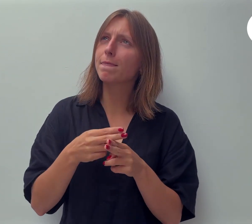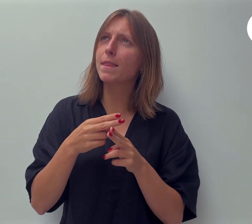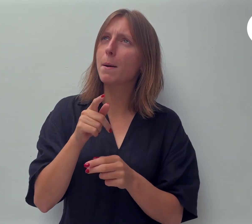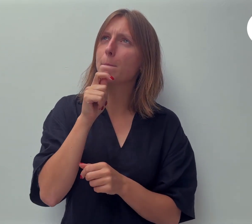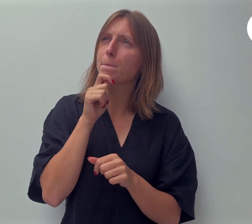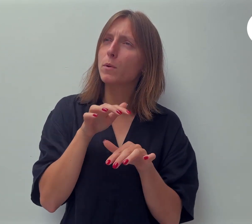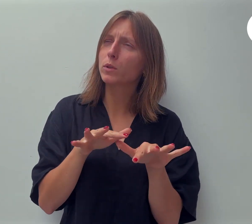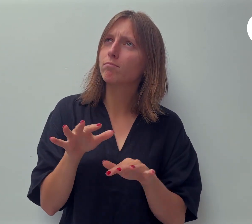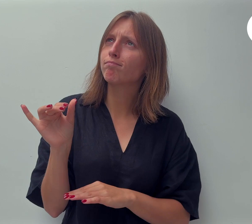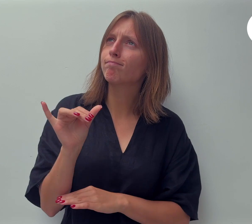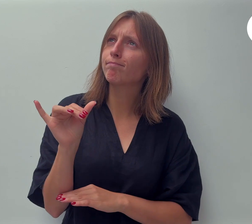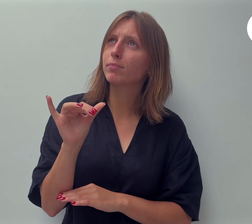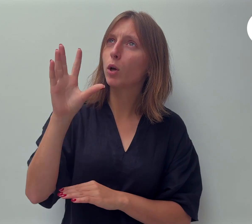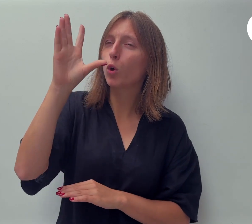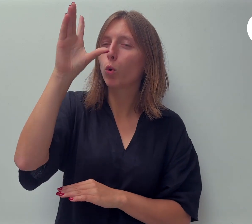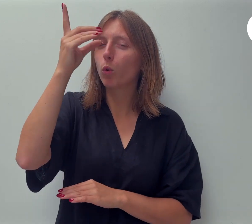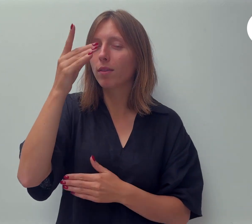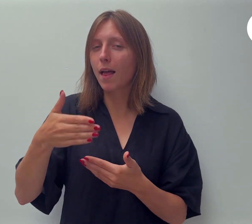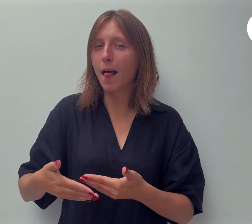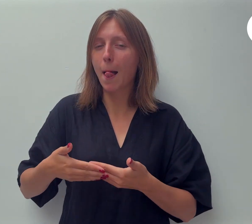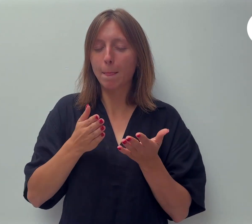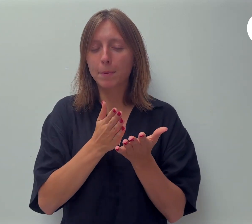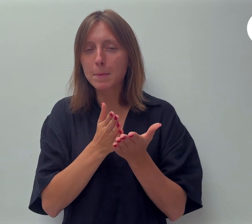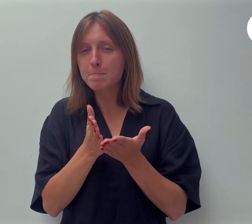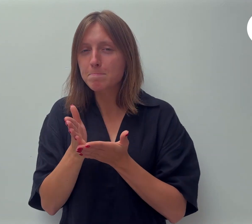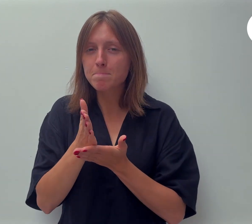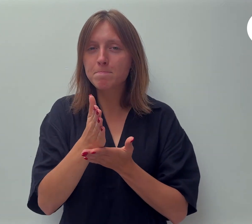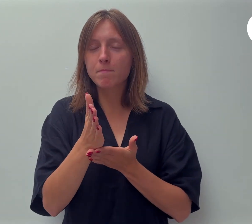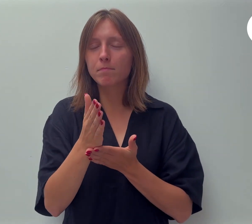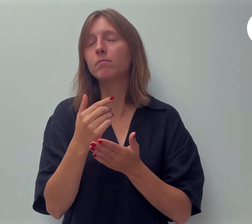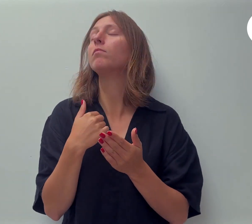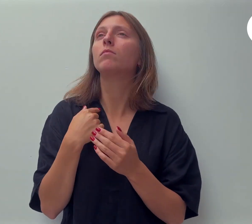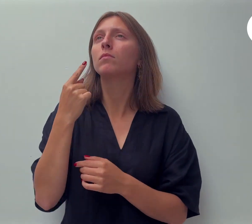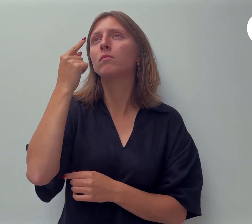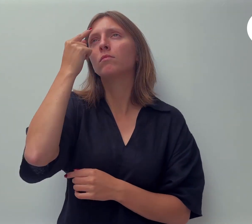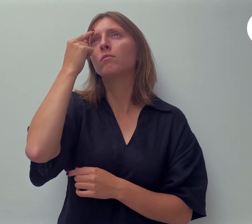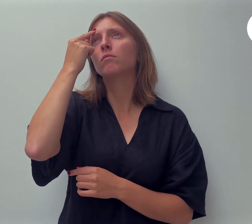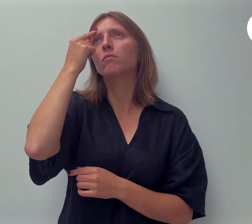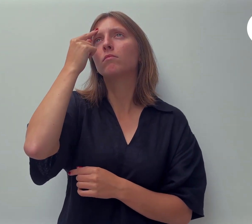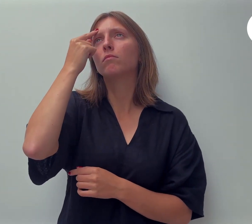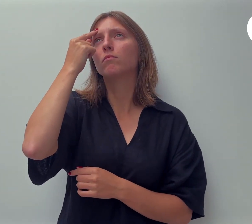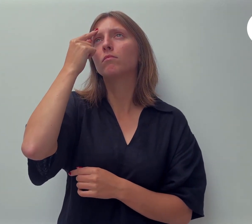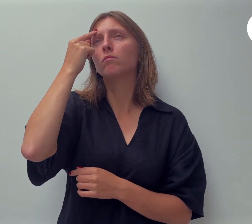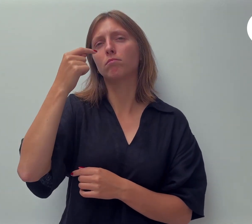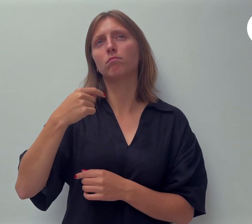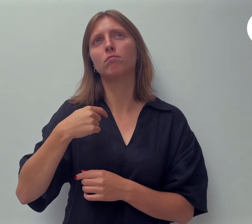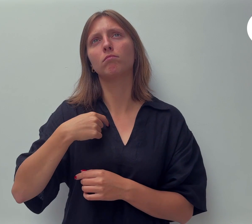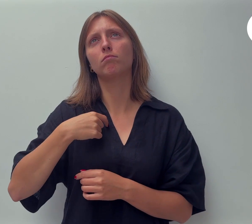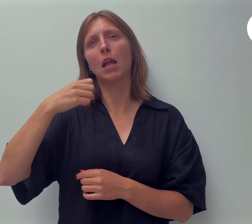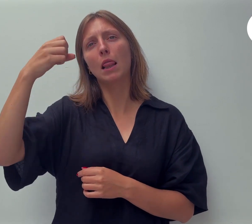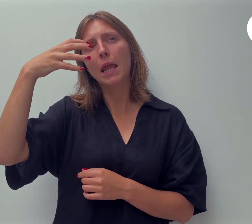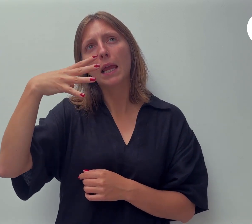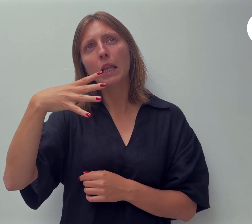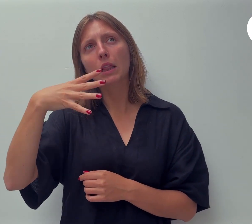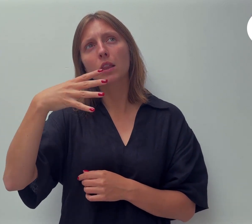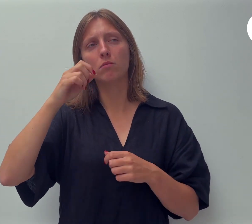God me de richting aan. Ik kreeg gedachten als, wees een licht, schitter, opstaan en